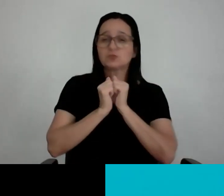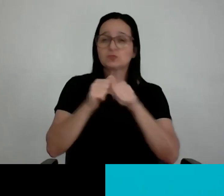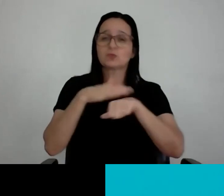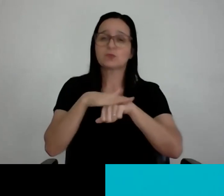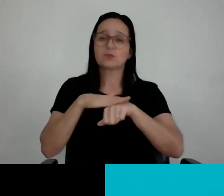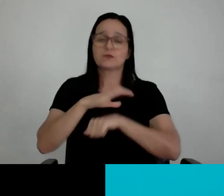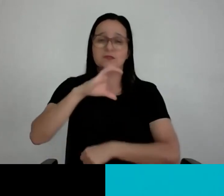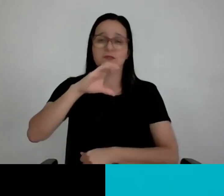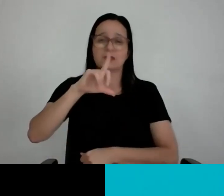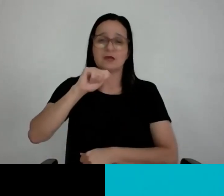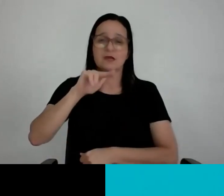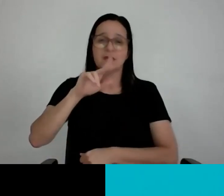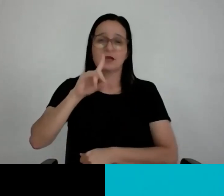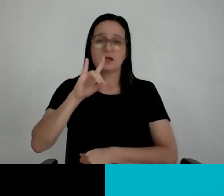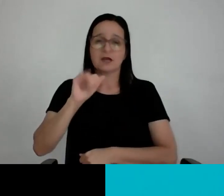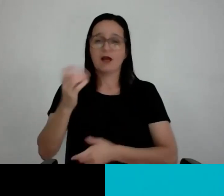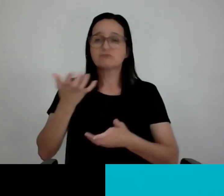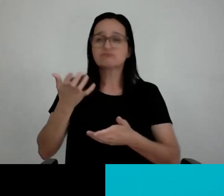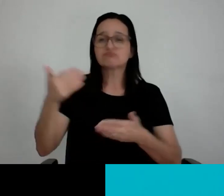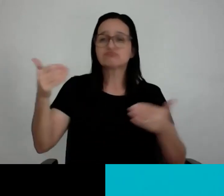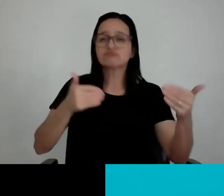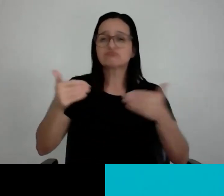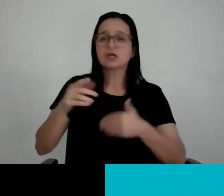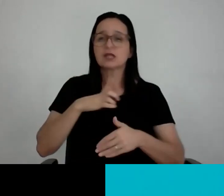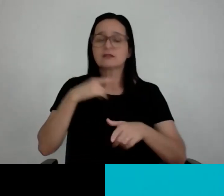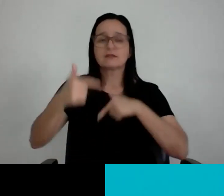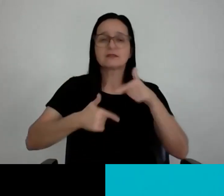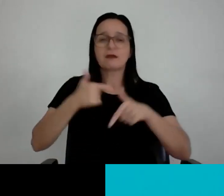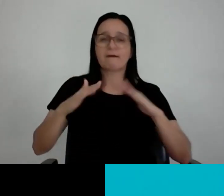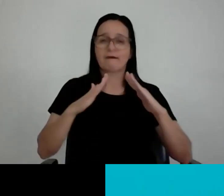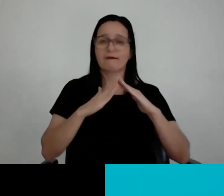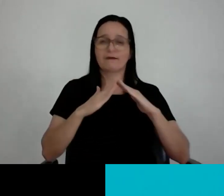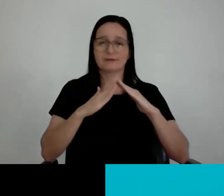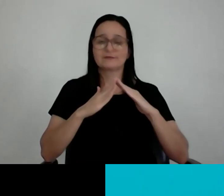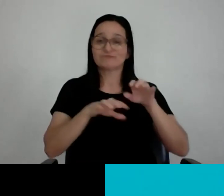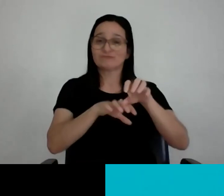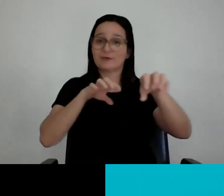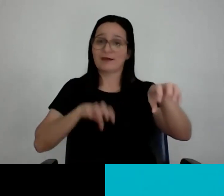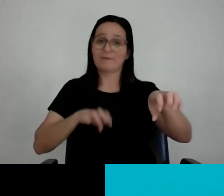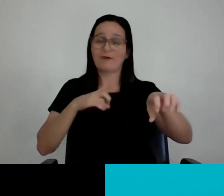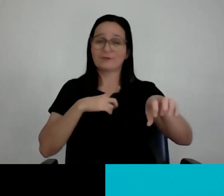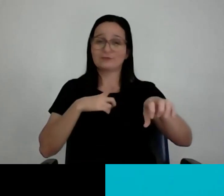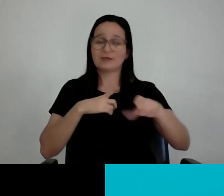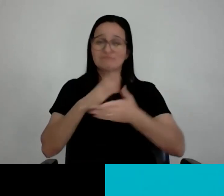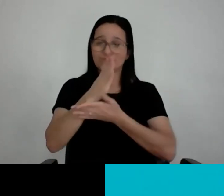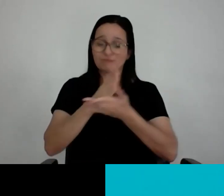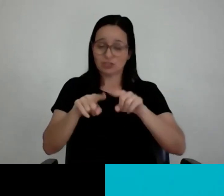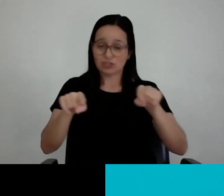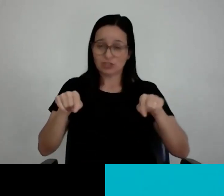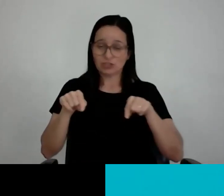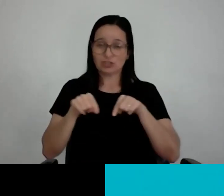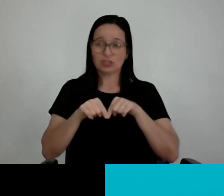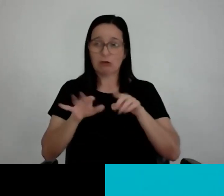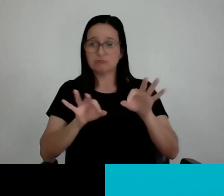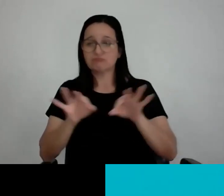a Claudinha, a gente com a chegada do home office, que está sendo uma experiência muito boa, a gente vai pegar metade do escritório, vai criar aqui um co-work para